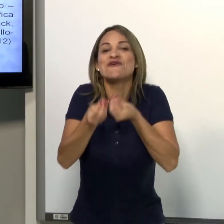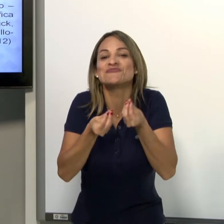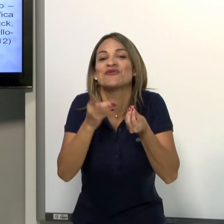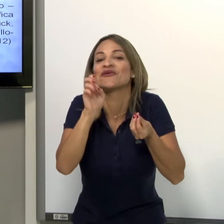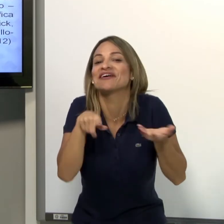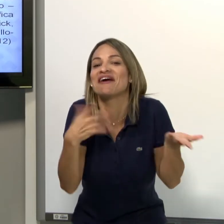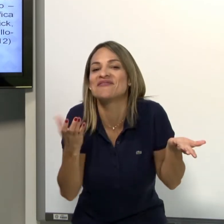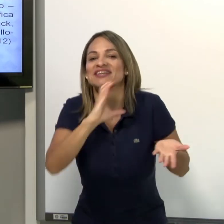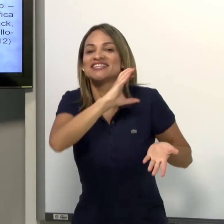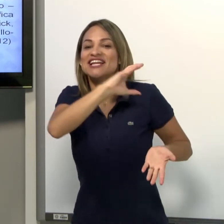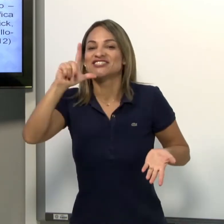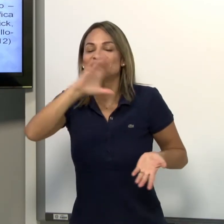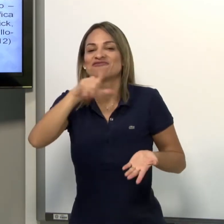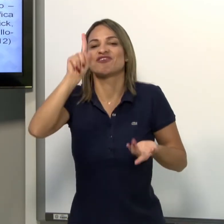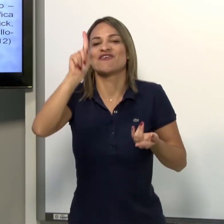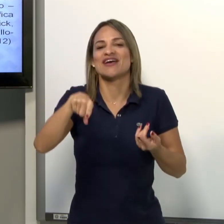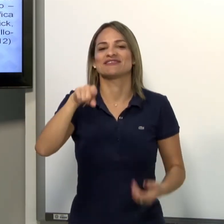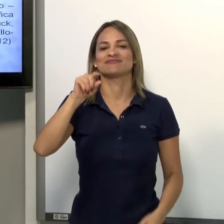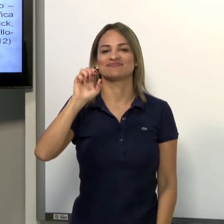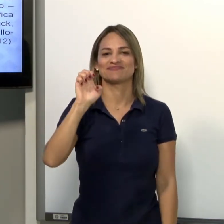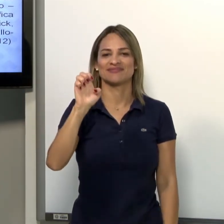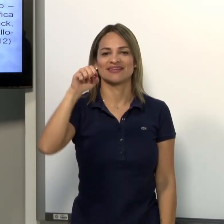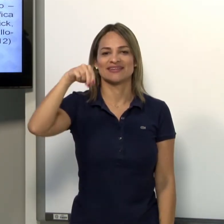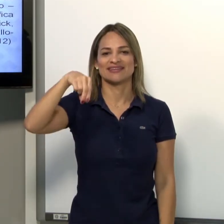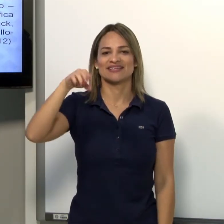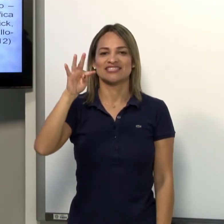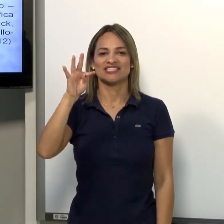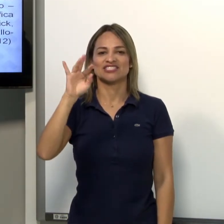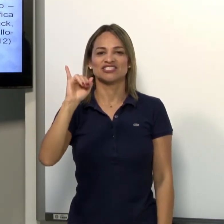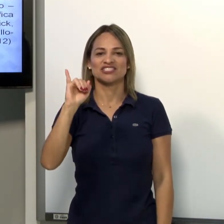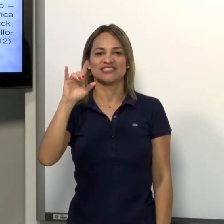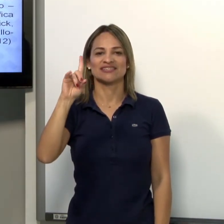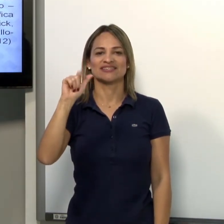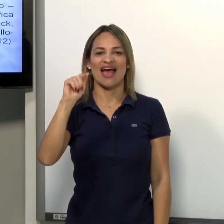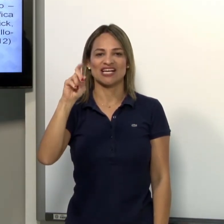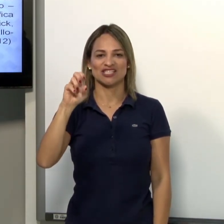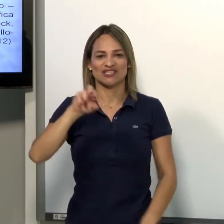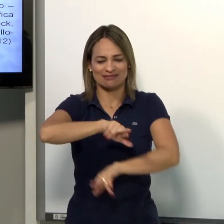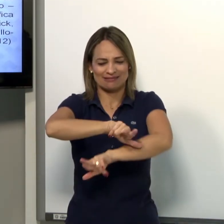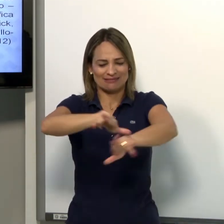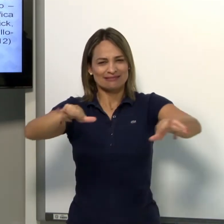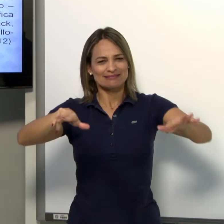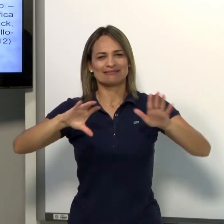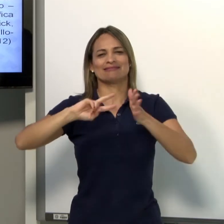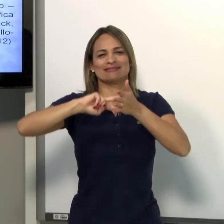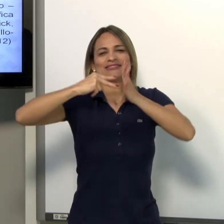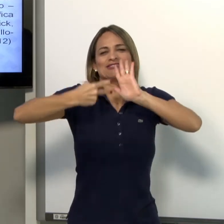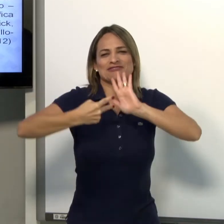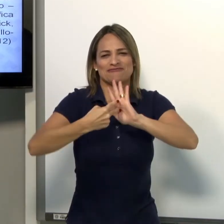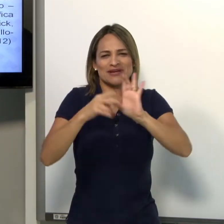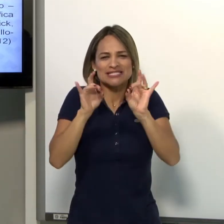Tem também descrito na literatura específica, classificadores de entidade.